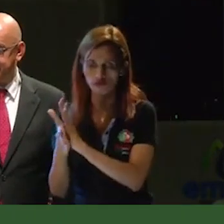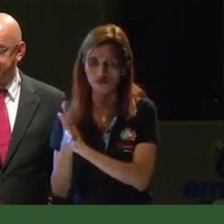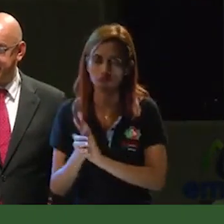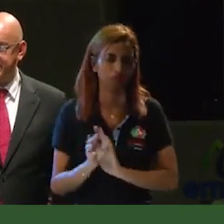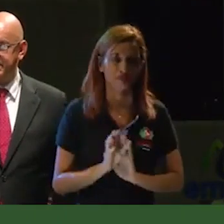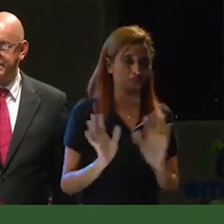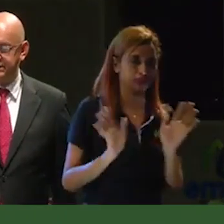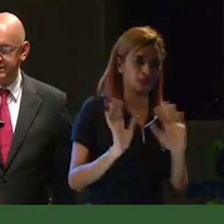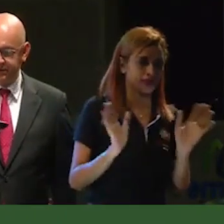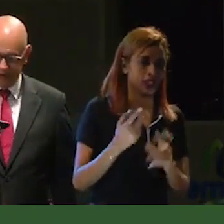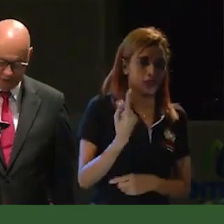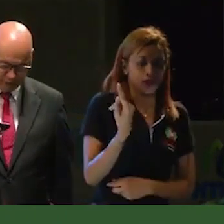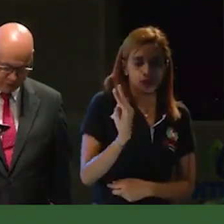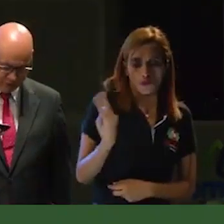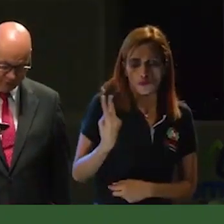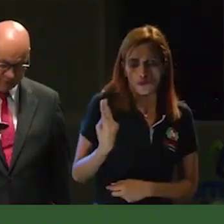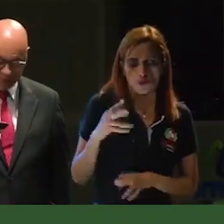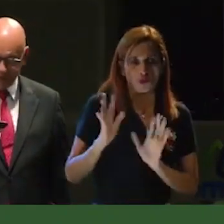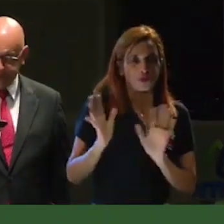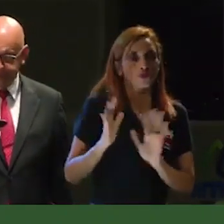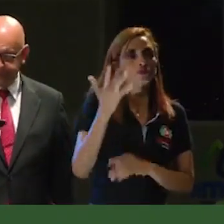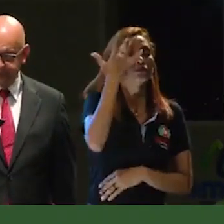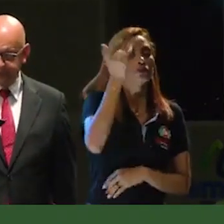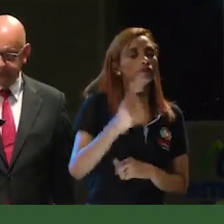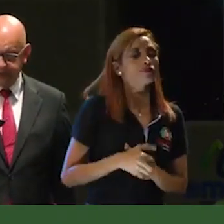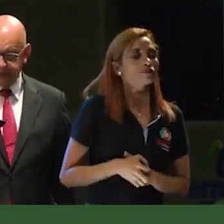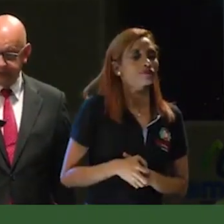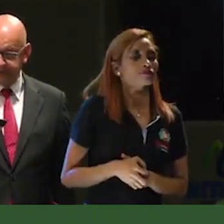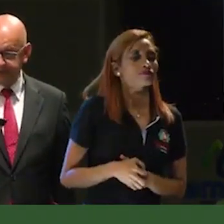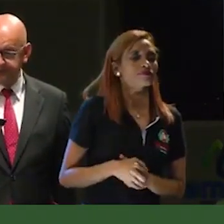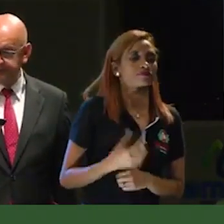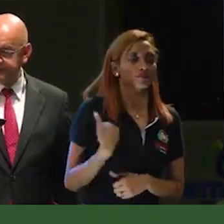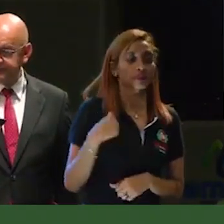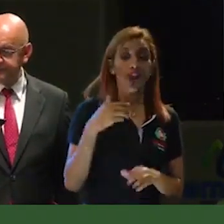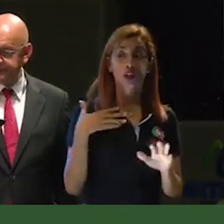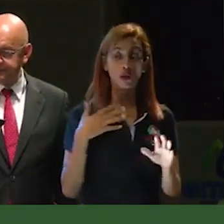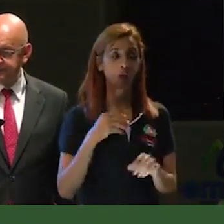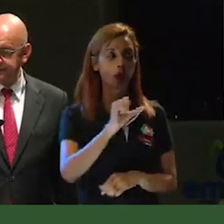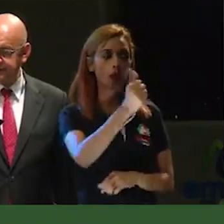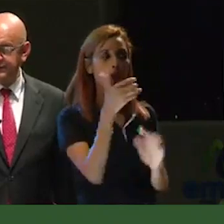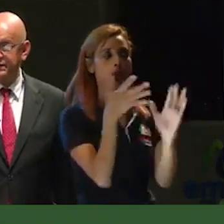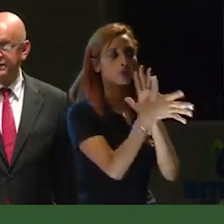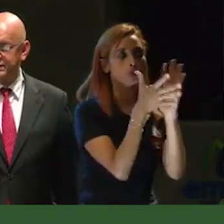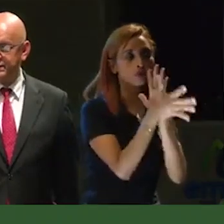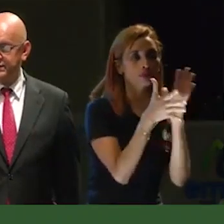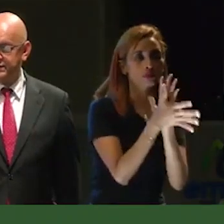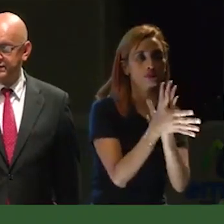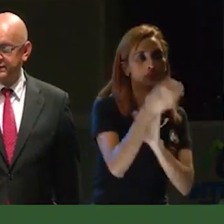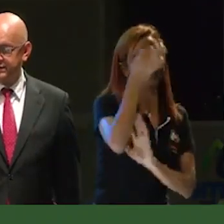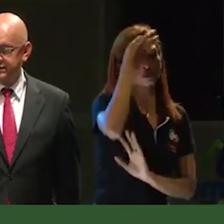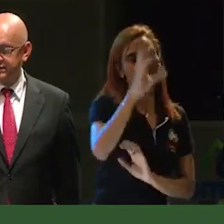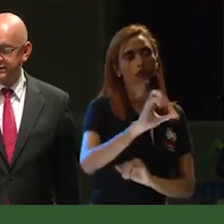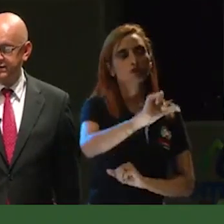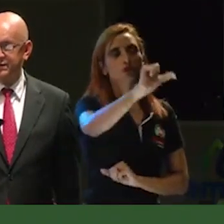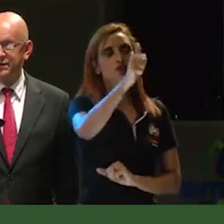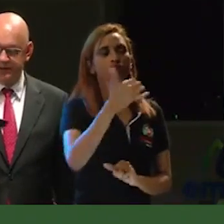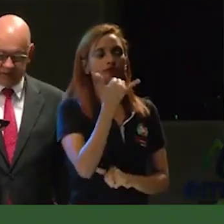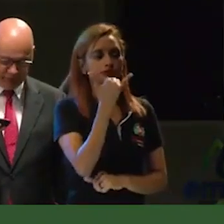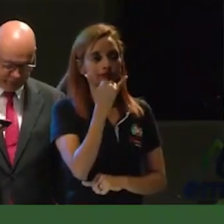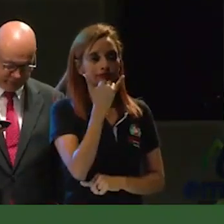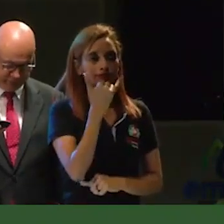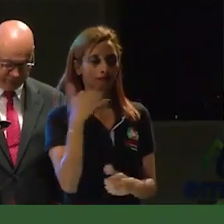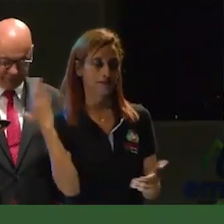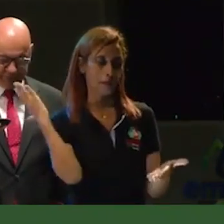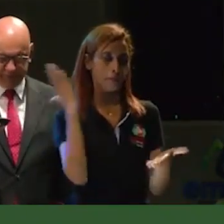lo que nosotros íbamos a hacer. Porque sabíamos de que si esa información salía, corríamos el riesgo de que los